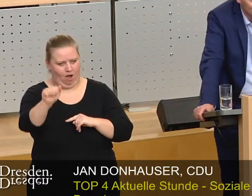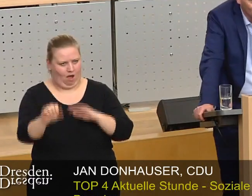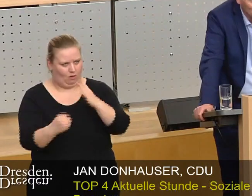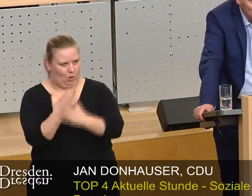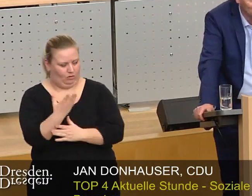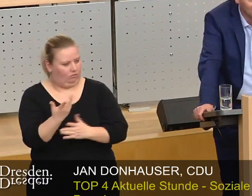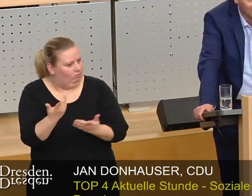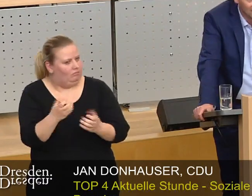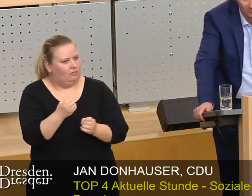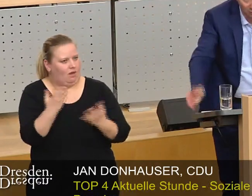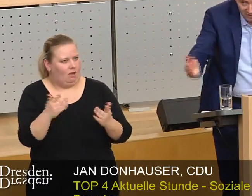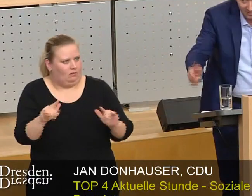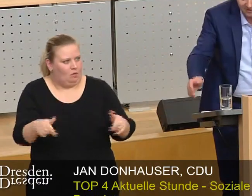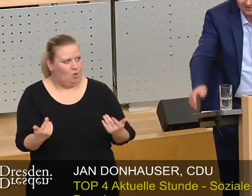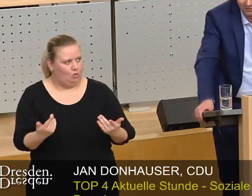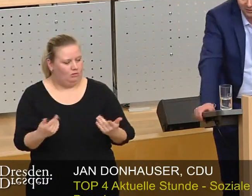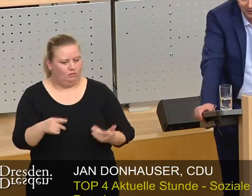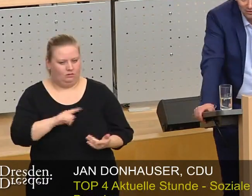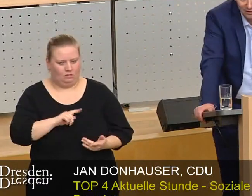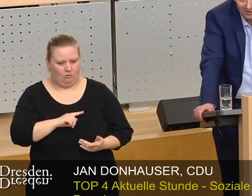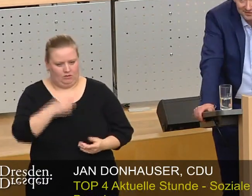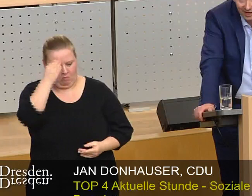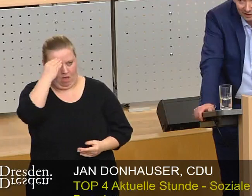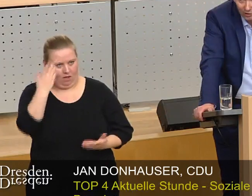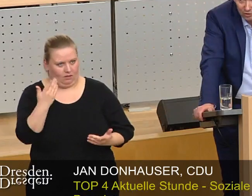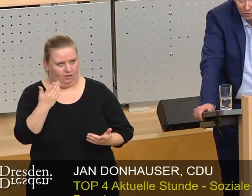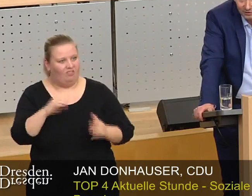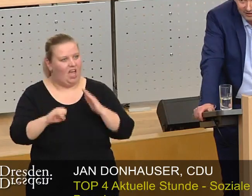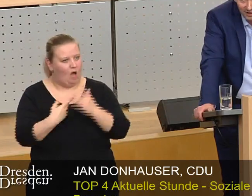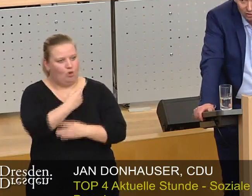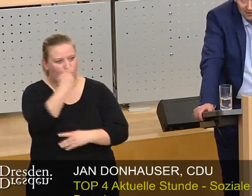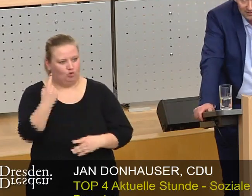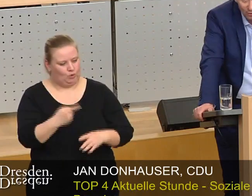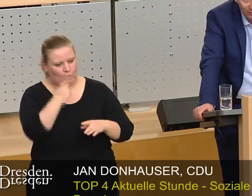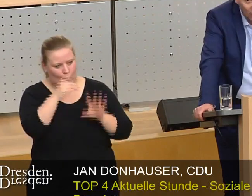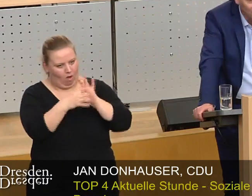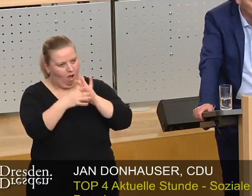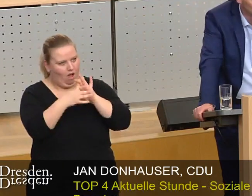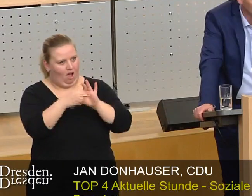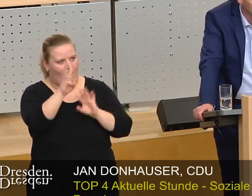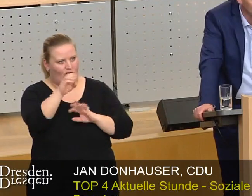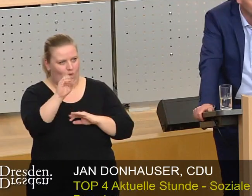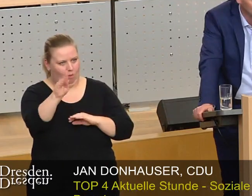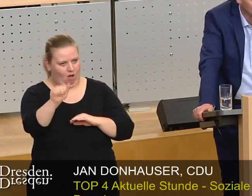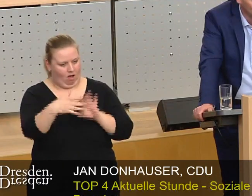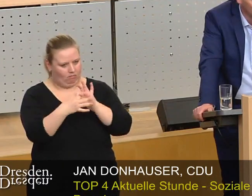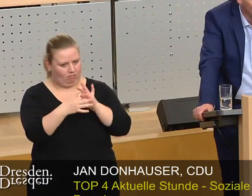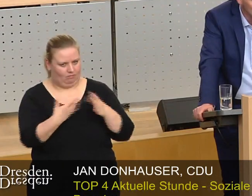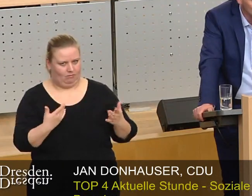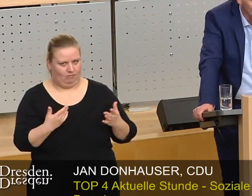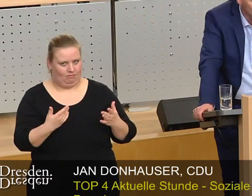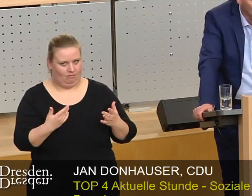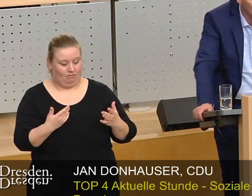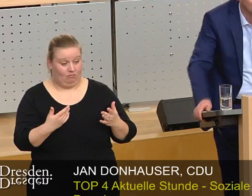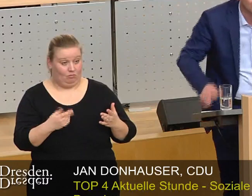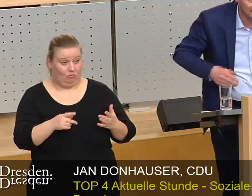Und so ist es ja gekommen, musste ich jetzt jedenfalls feststellen, dass es in der Aktuellen Stunde fast ausschließlich um die WOBA-Gründung geht. Und da